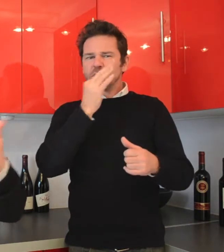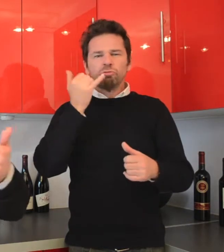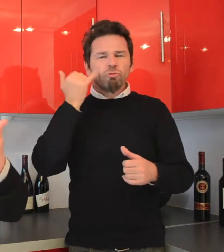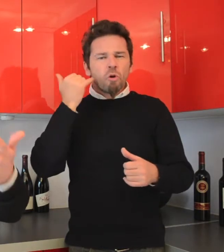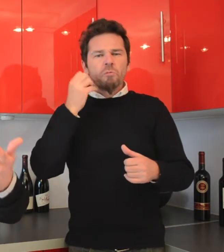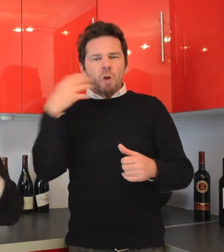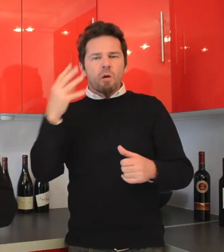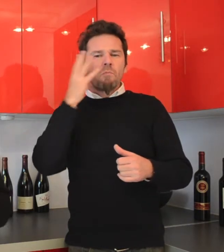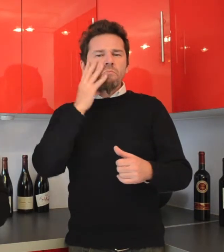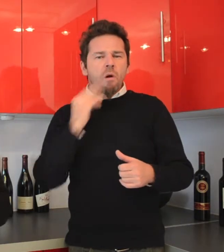poires, pommes.